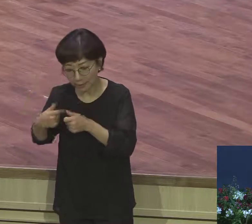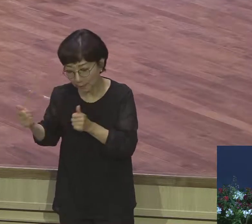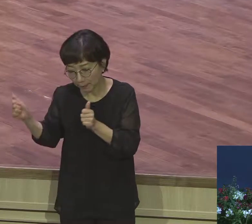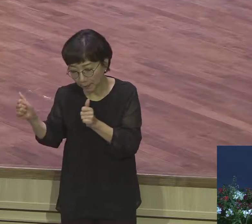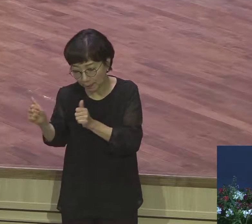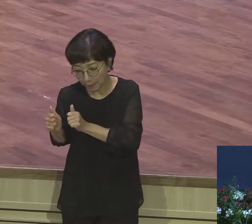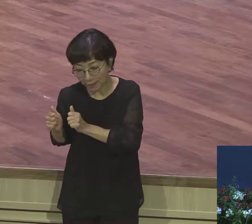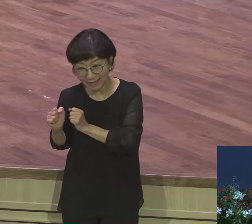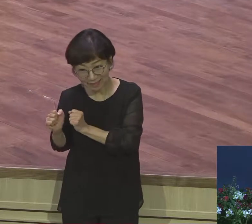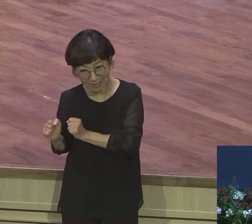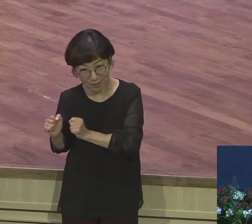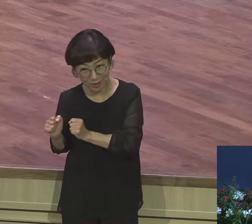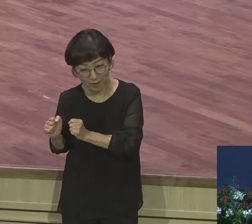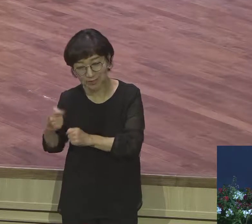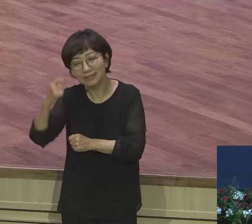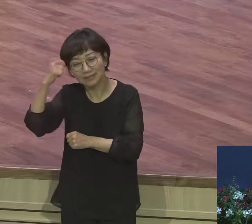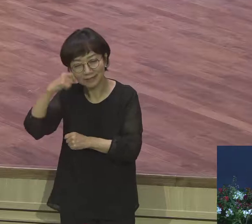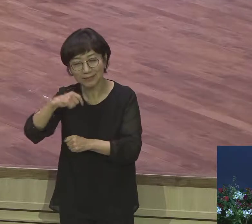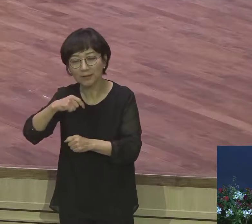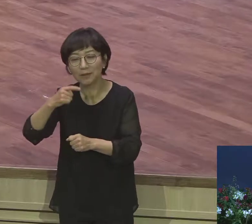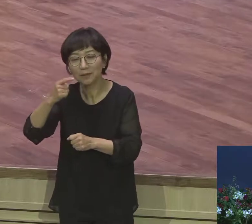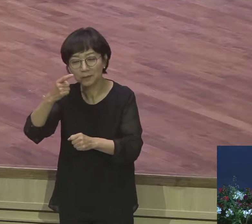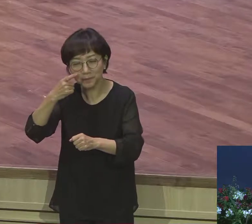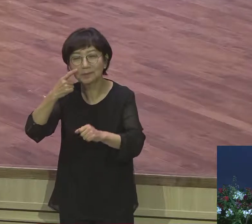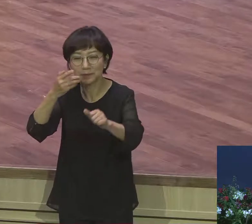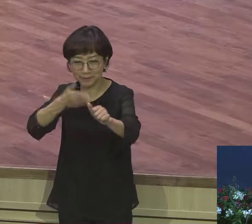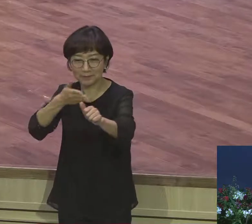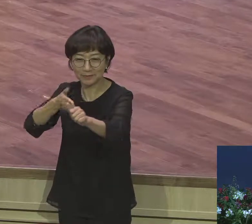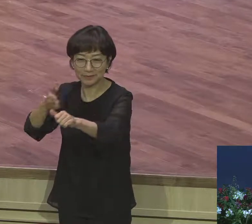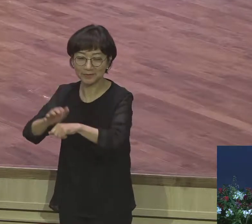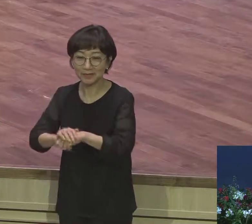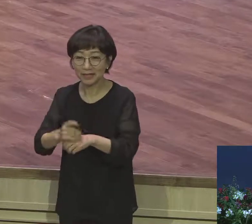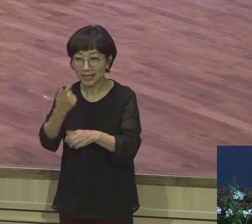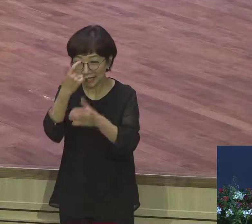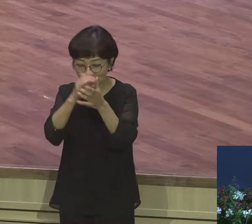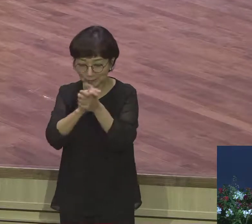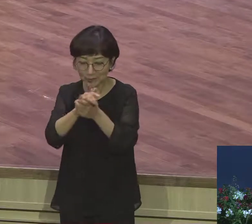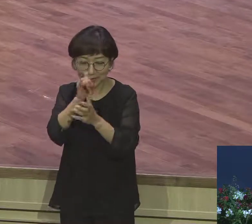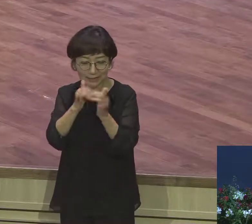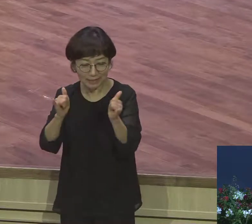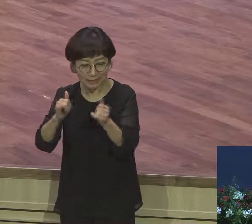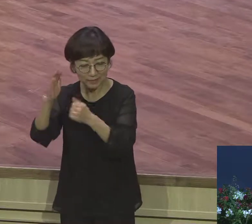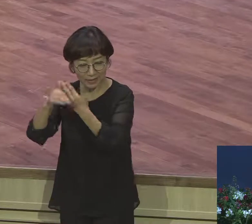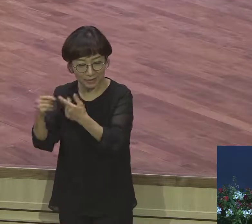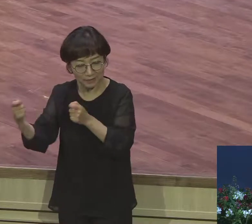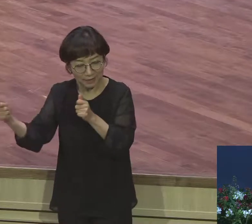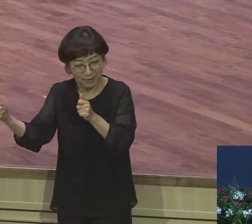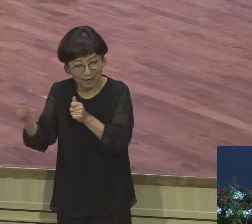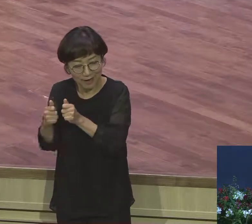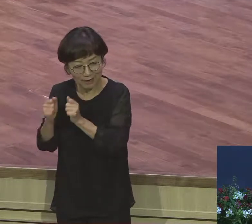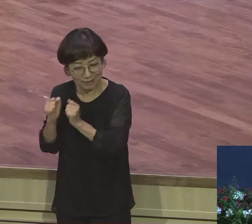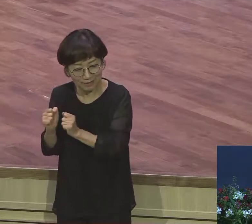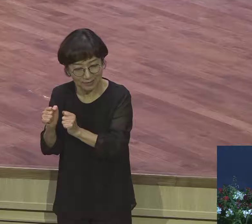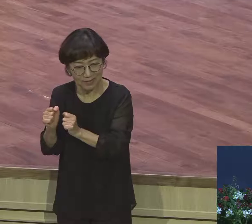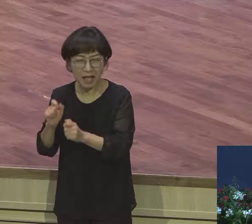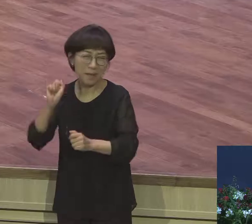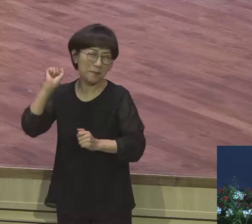기도하는 사람은 이걸 느껴요 아 나를 이렇게 세밀하게 인도하시구나